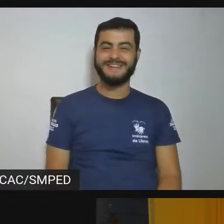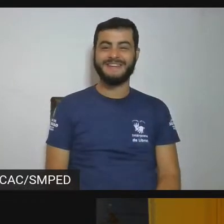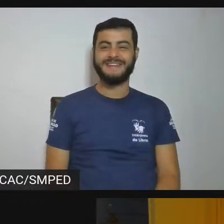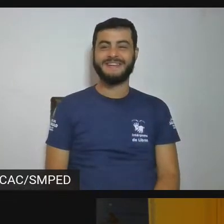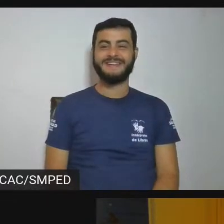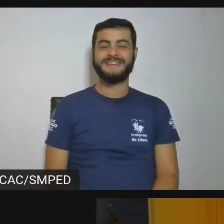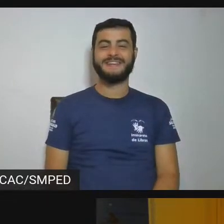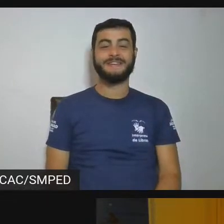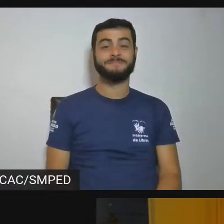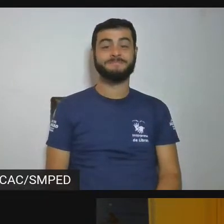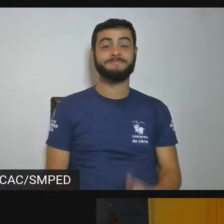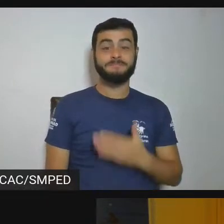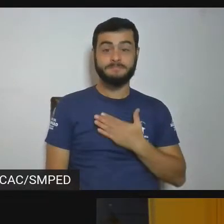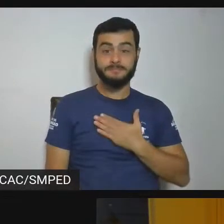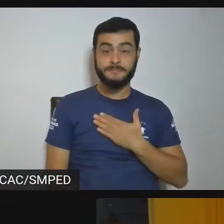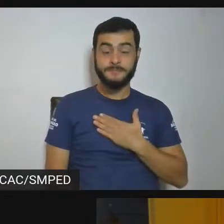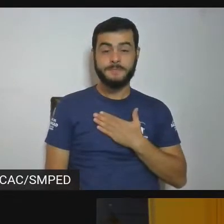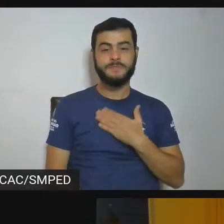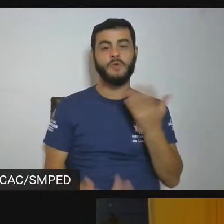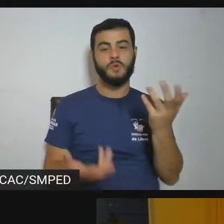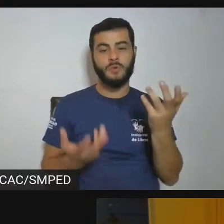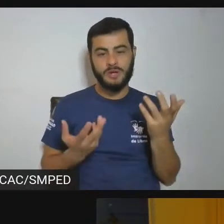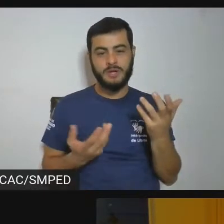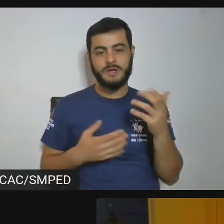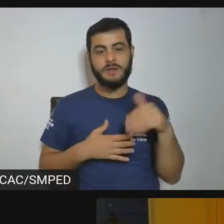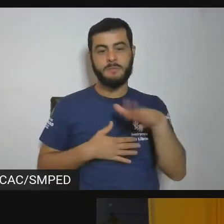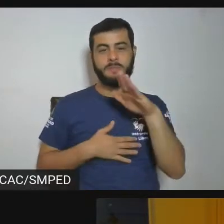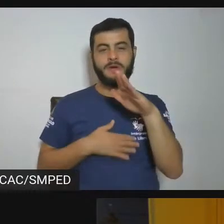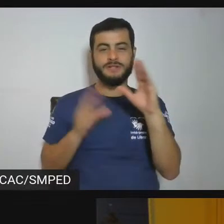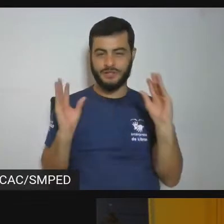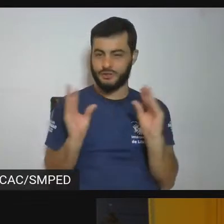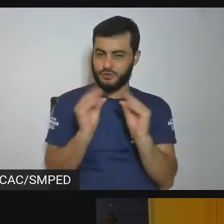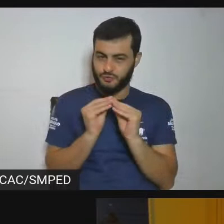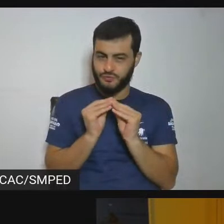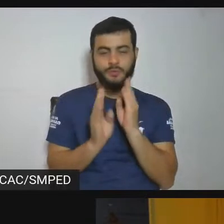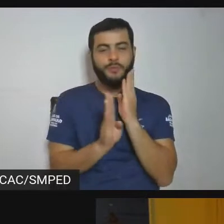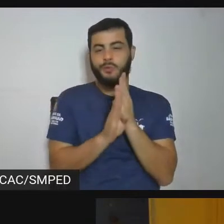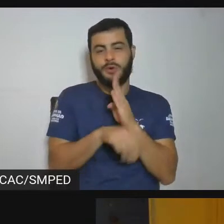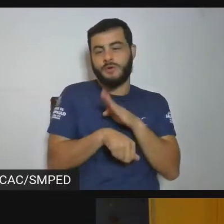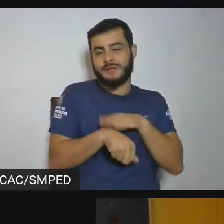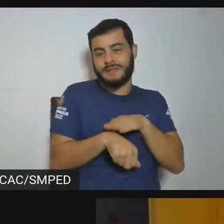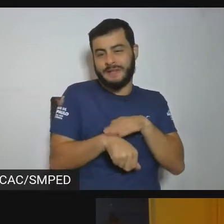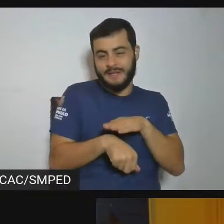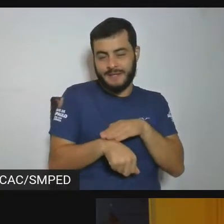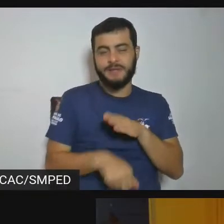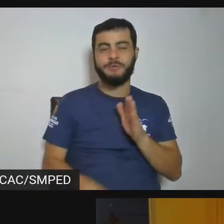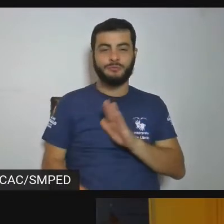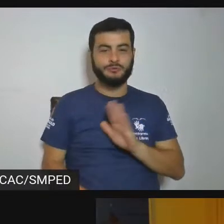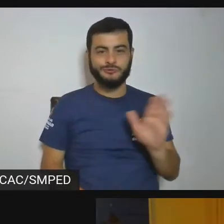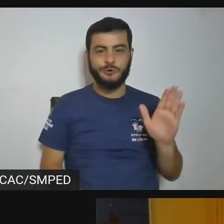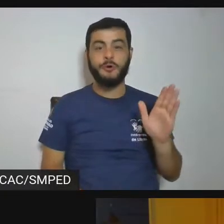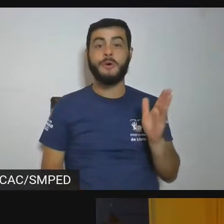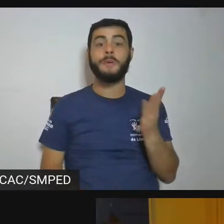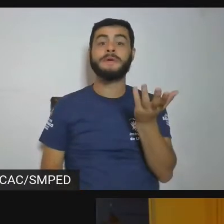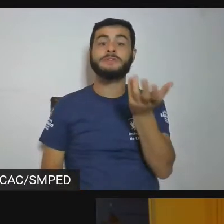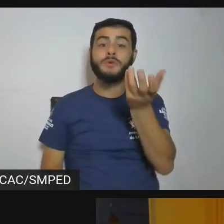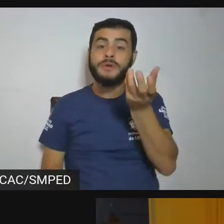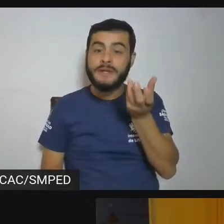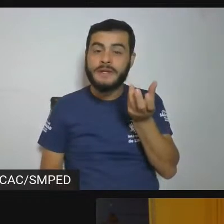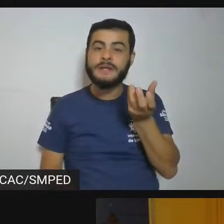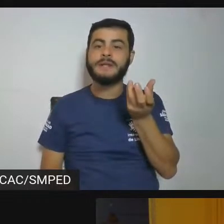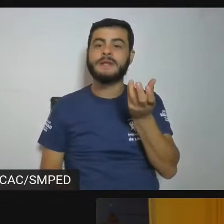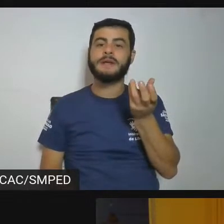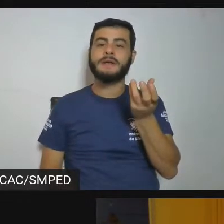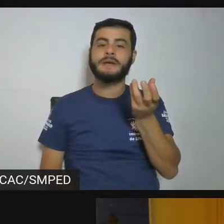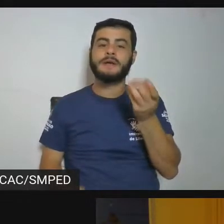eu queria eu vou ser mais contido por conta do tempo mas eu queria fazer uma especial